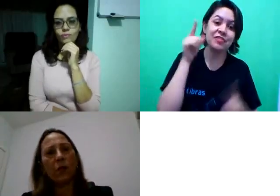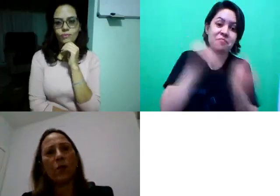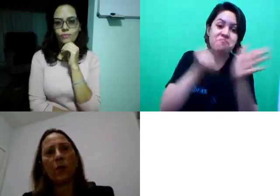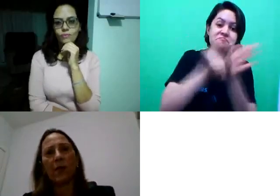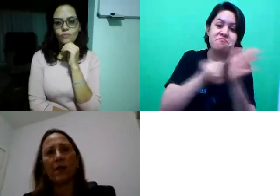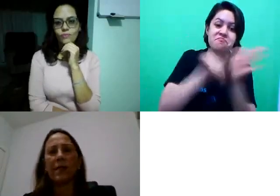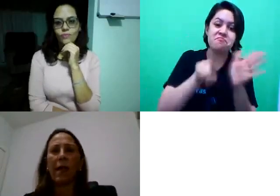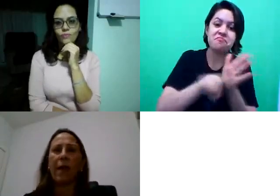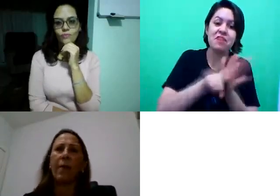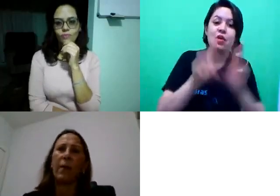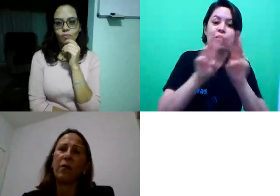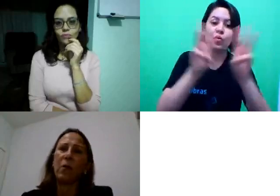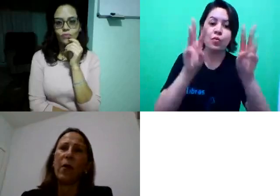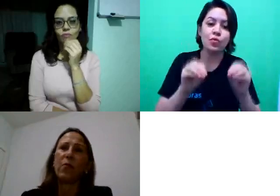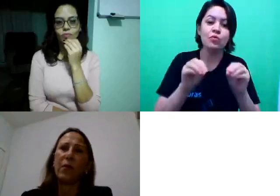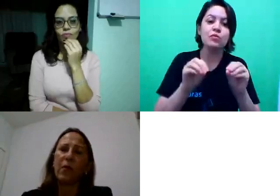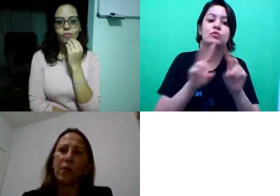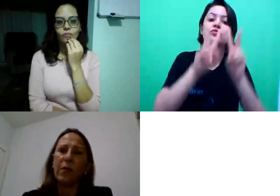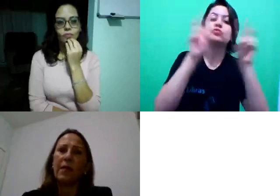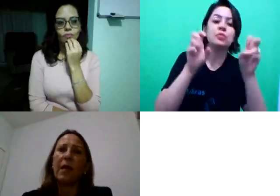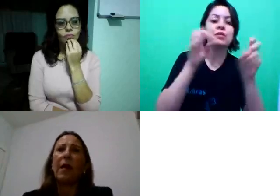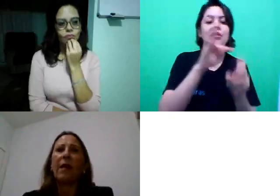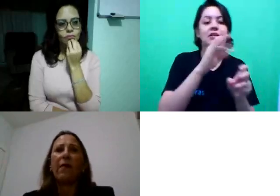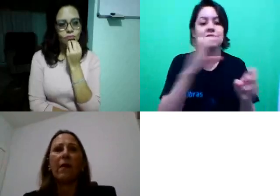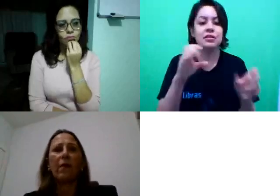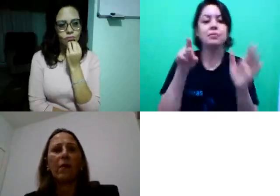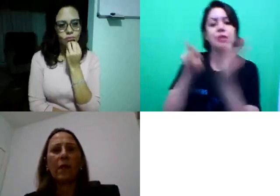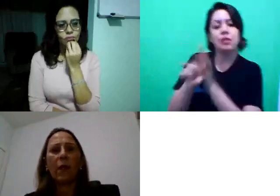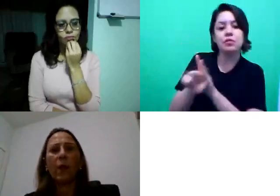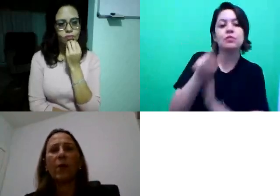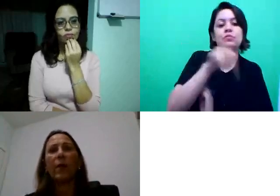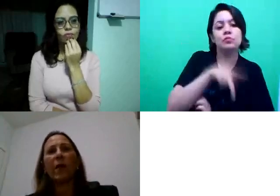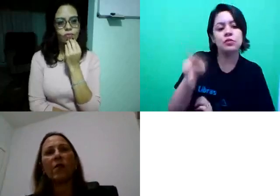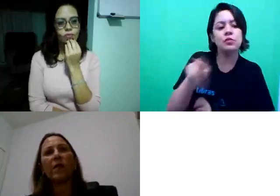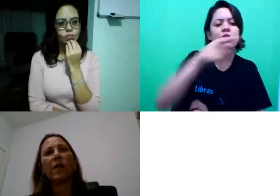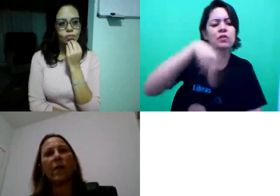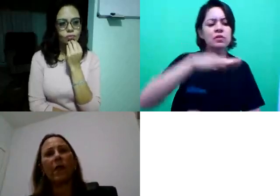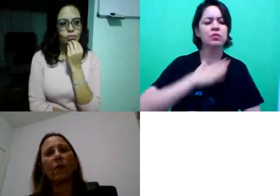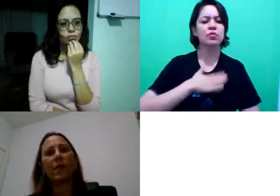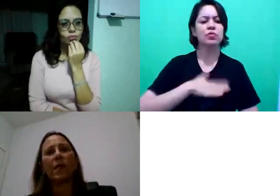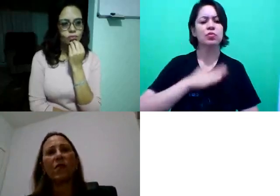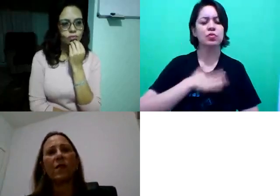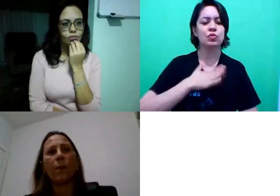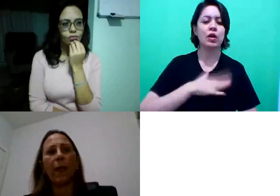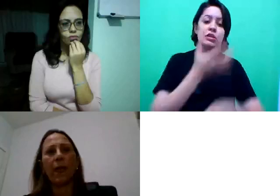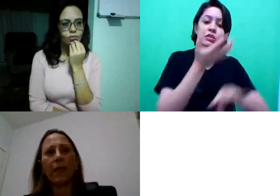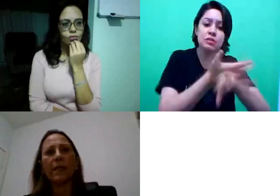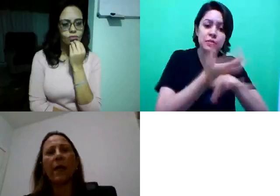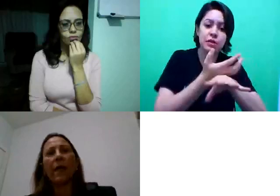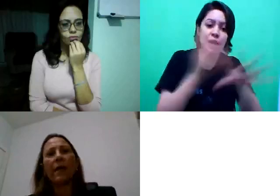lá no Mudo sobre o TCC, perguntando para os professores, fiquem tudo tranquilos, primeiro a gente termina todas as